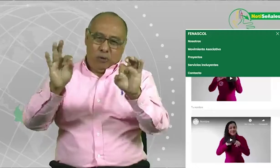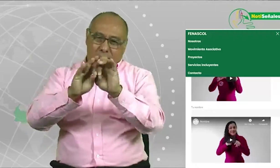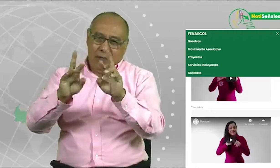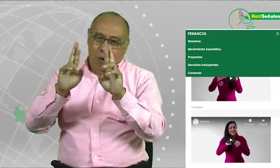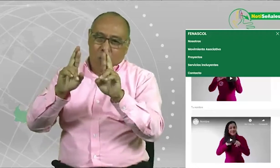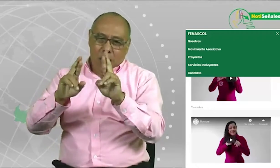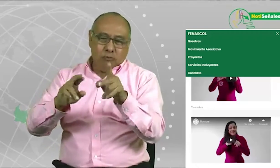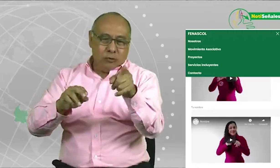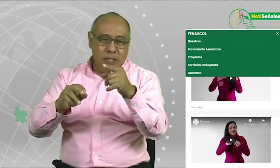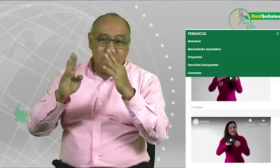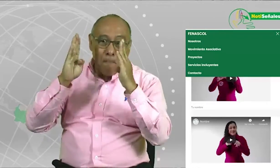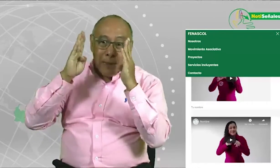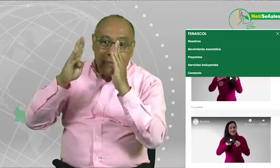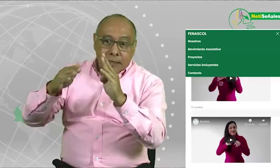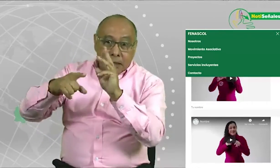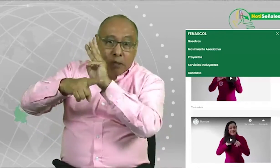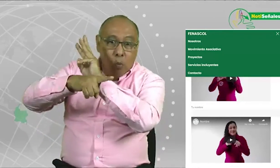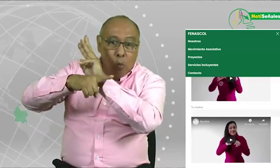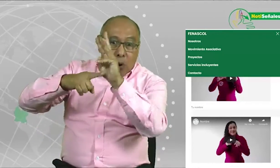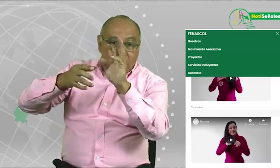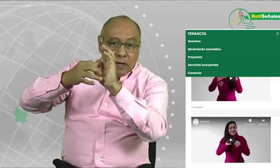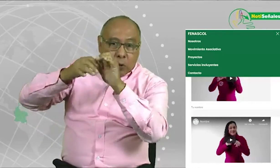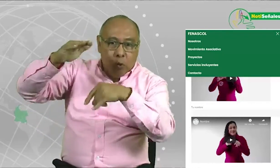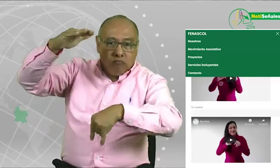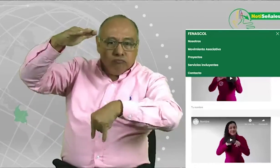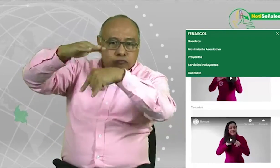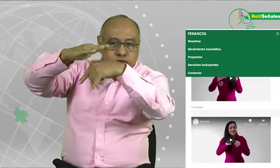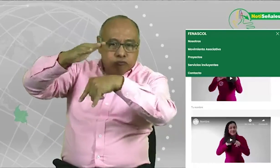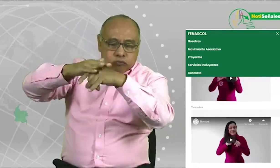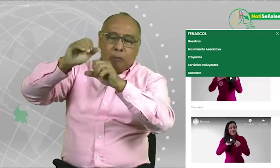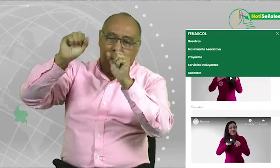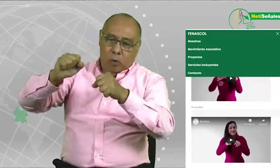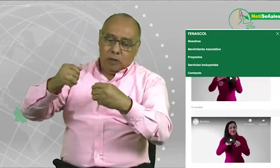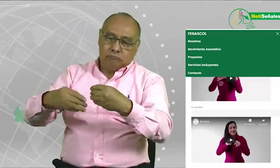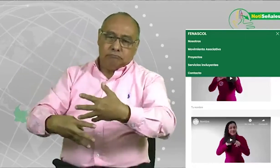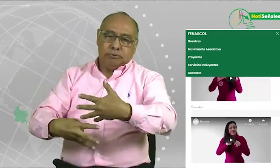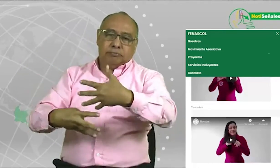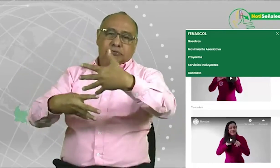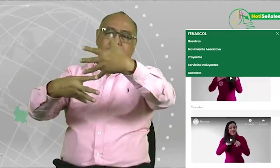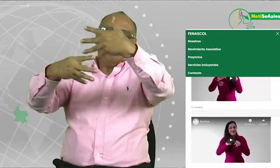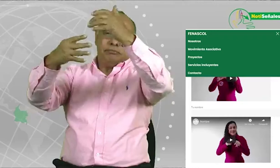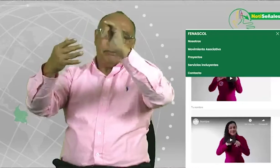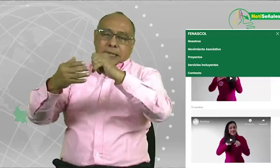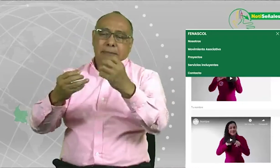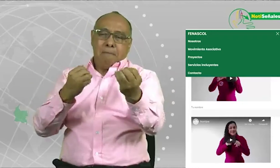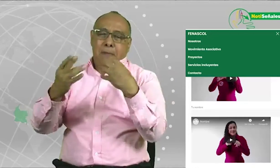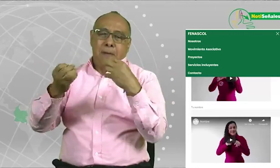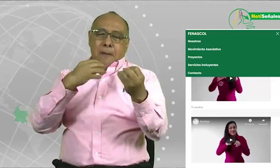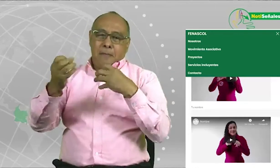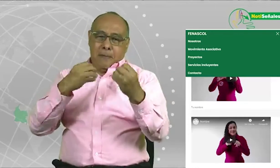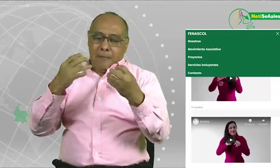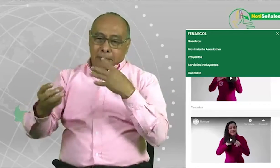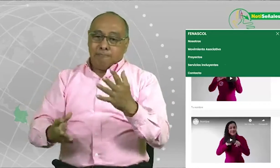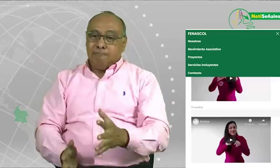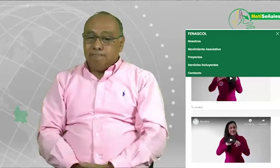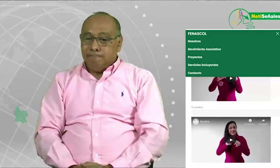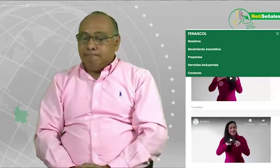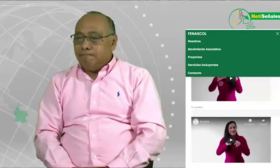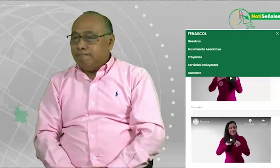Que nos comenten qué está sucediendo y que a través de estas denuncias y de esa muestra ciudadana nosotros podamos lograr